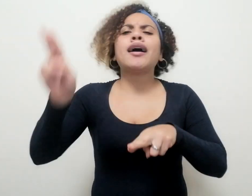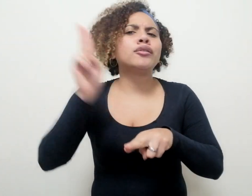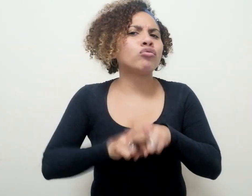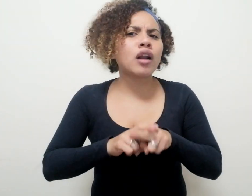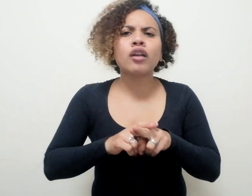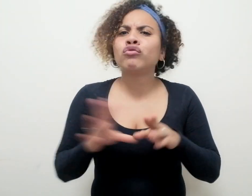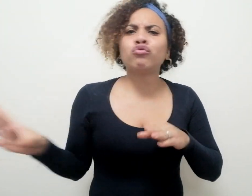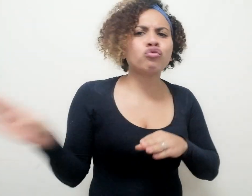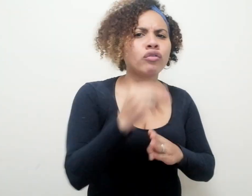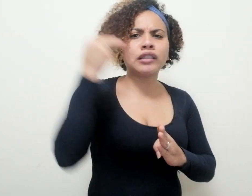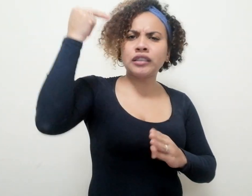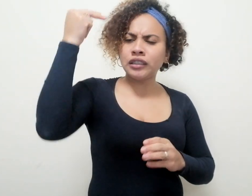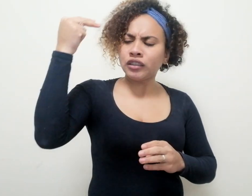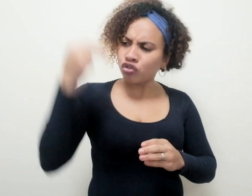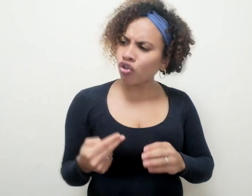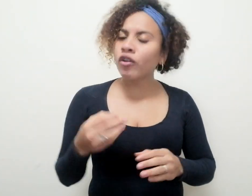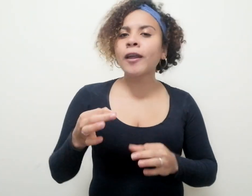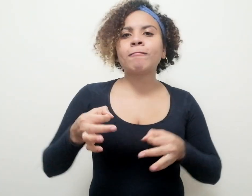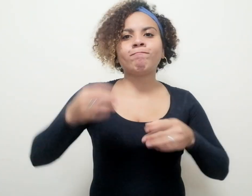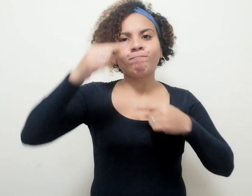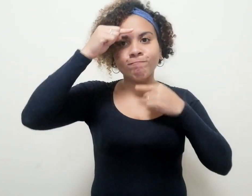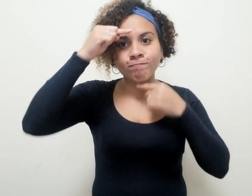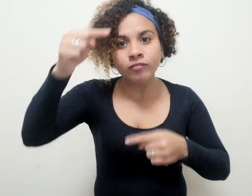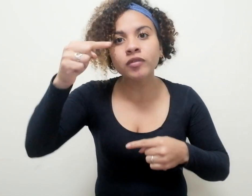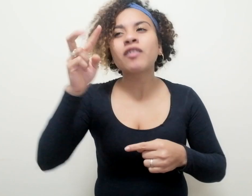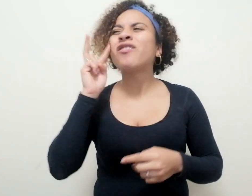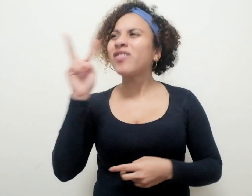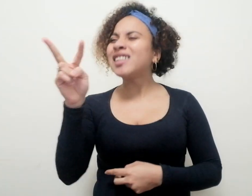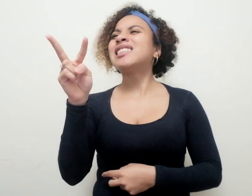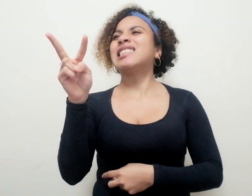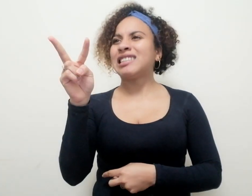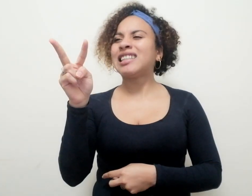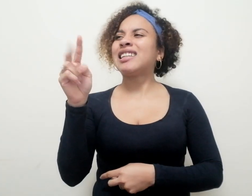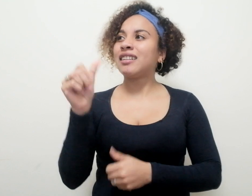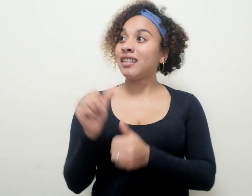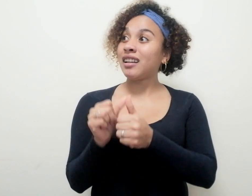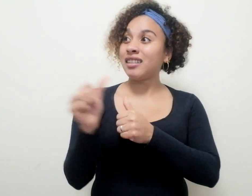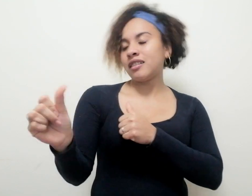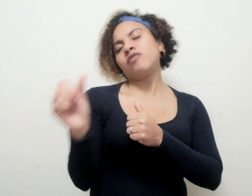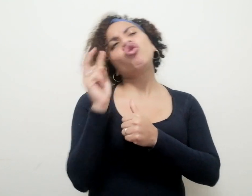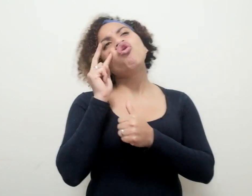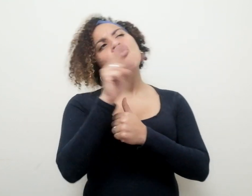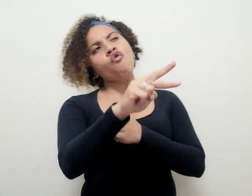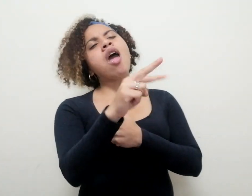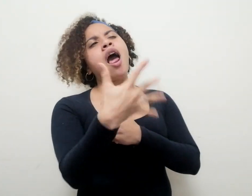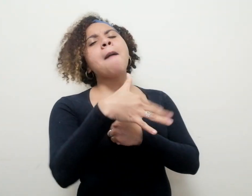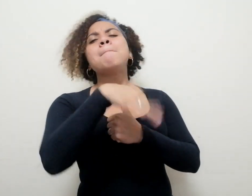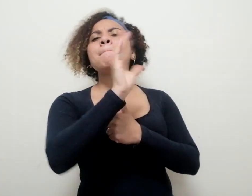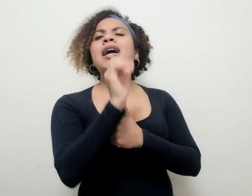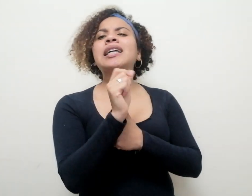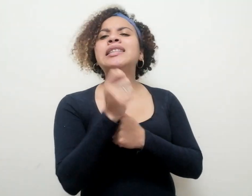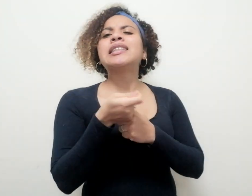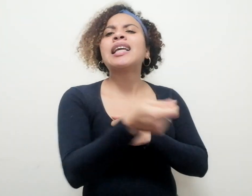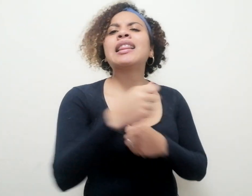toda historia oficial. Vista fríamente en la distancia, es lo más cercano que tenemos a un